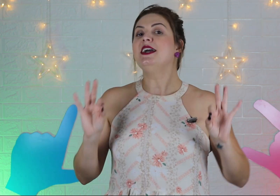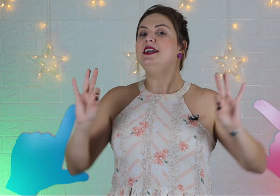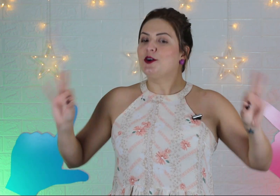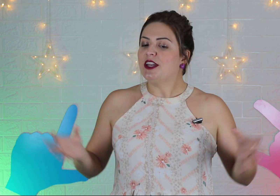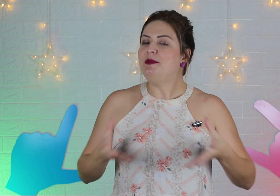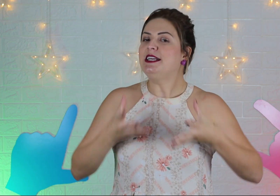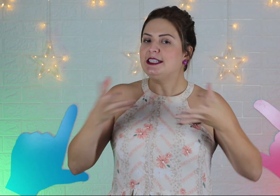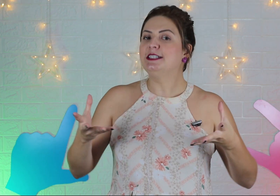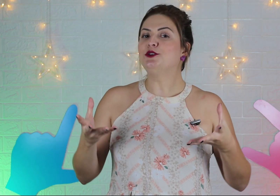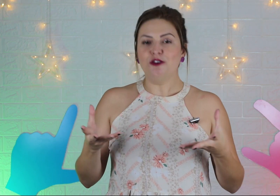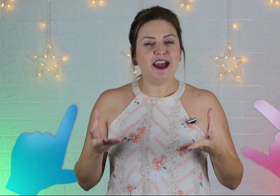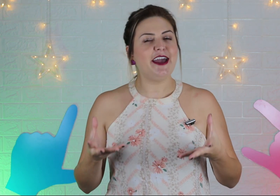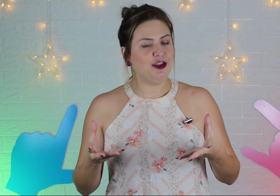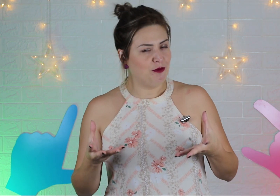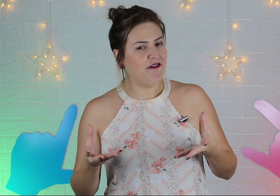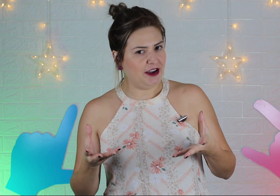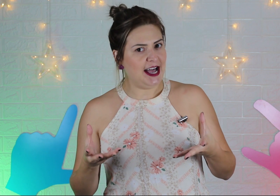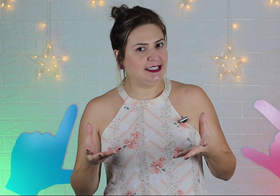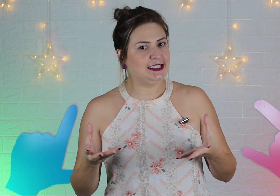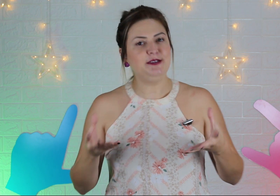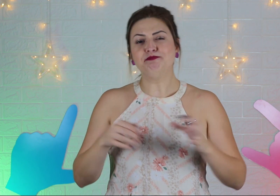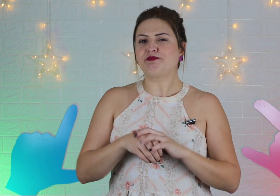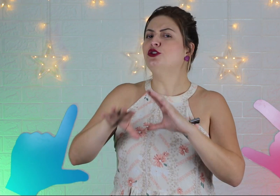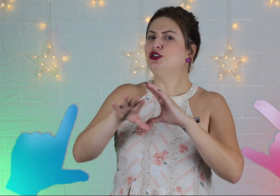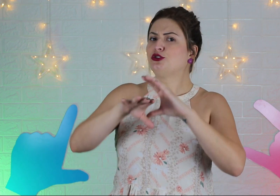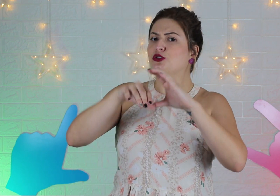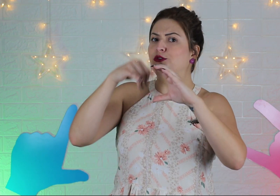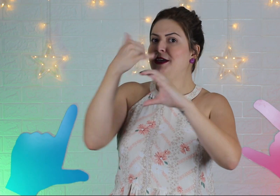E aí agora aplicando em uma frase no YouTube.